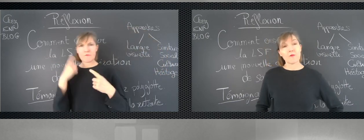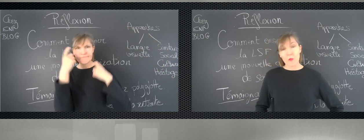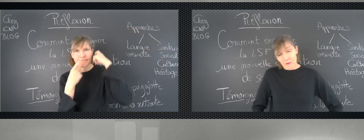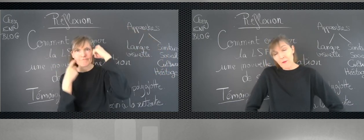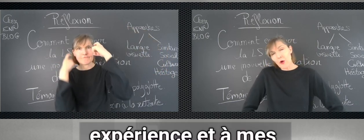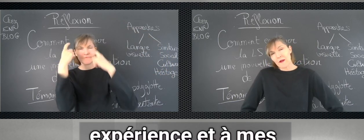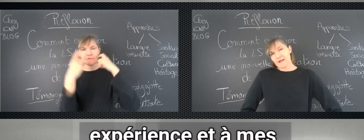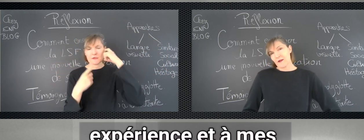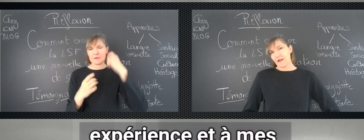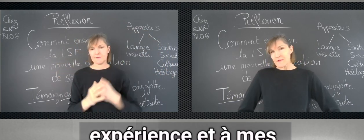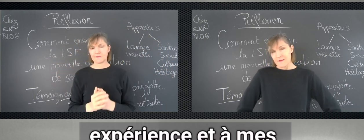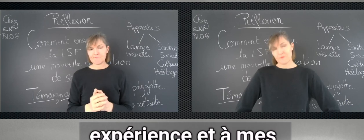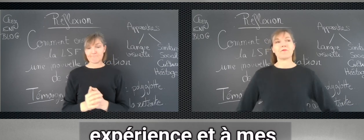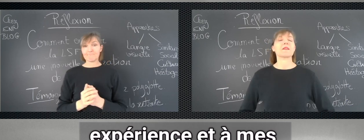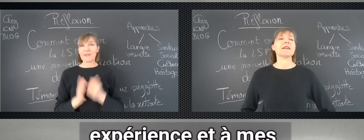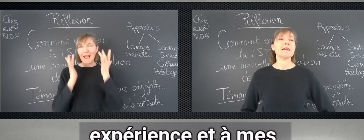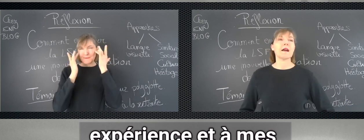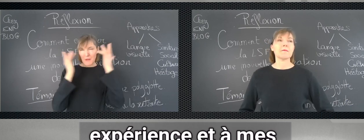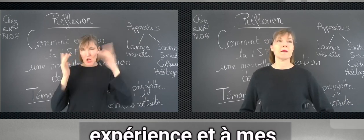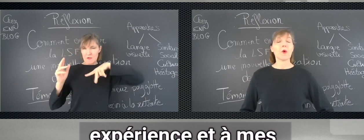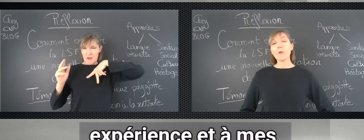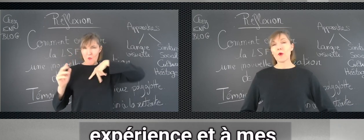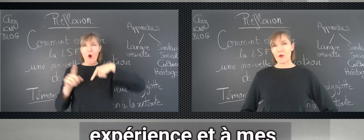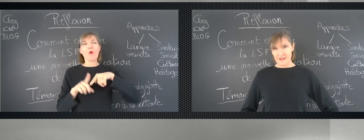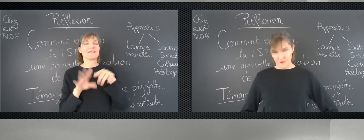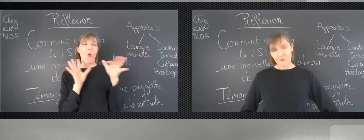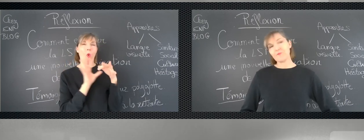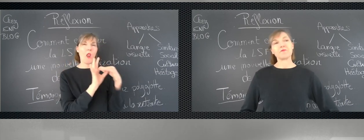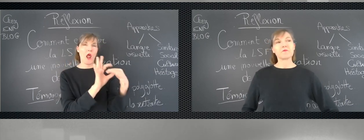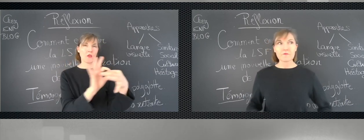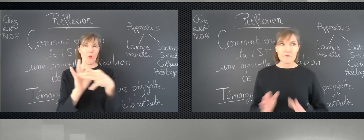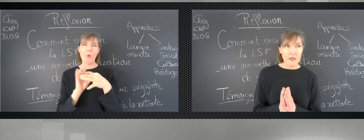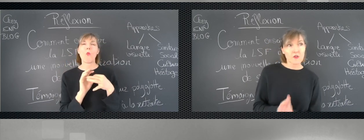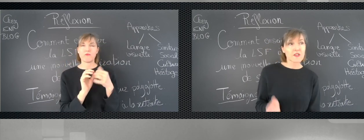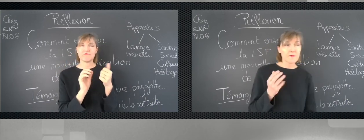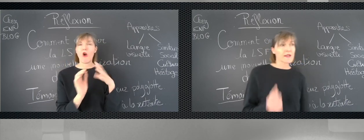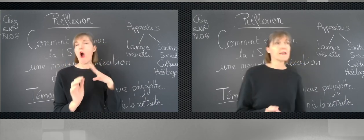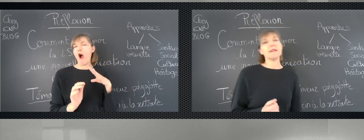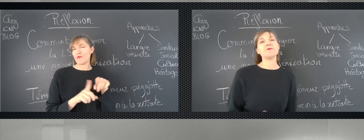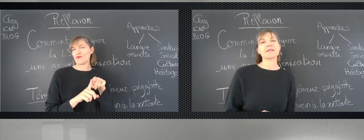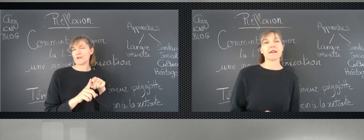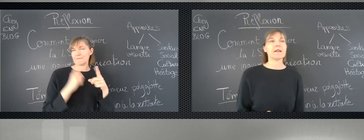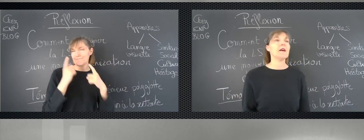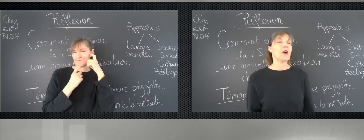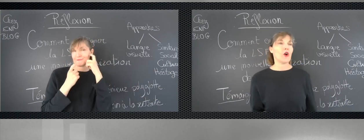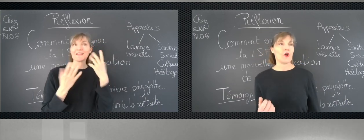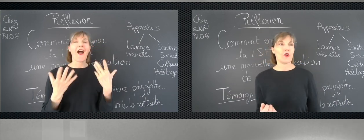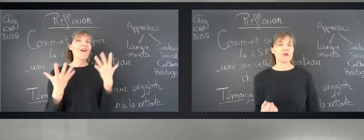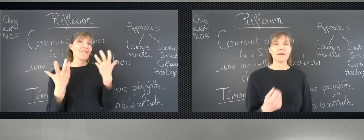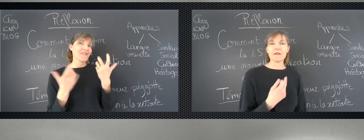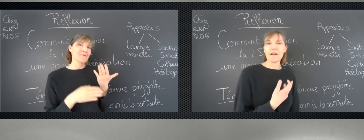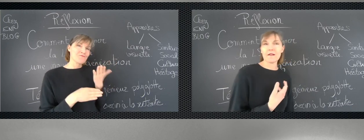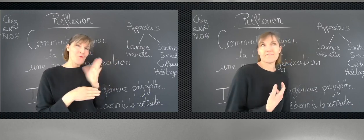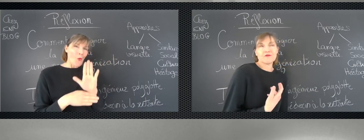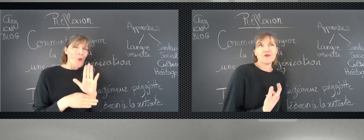ma propre expérience et à mes propres relations. Donc, j'aimerais illustrer une